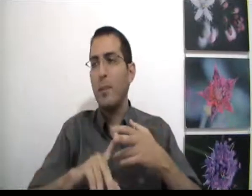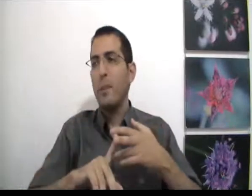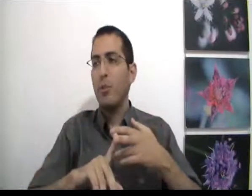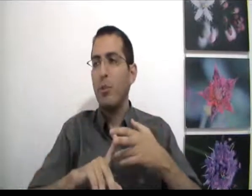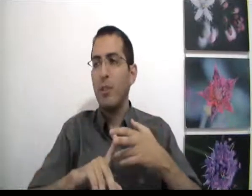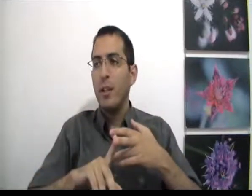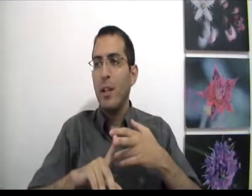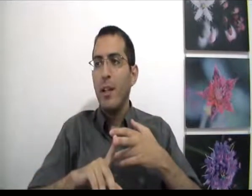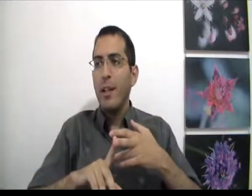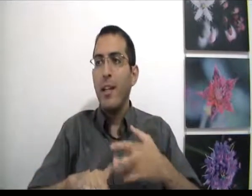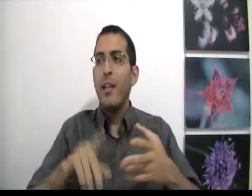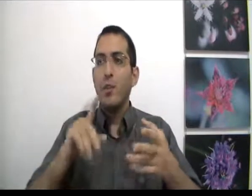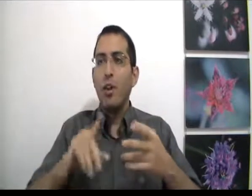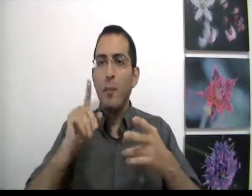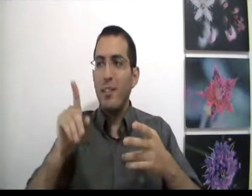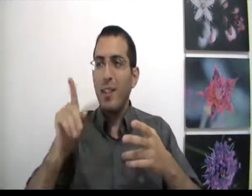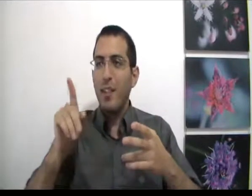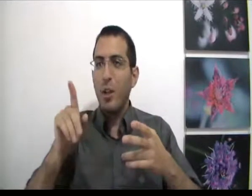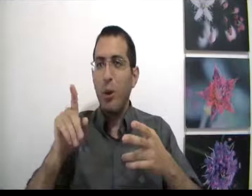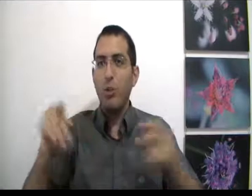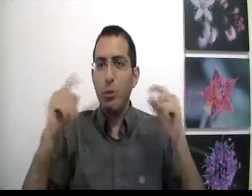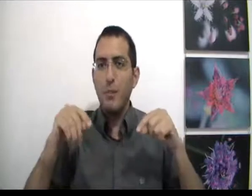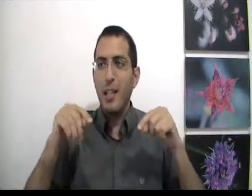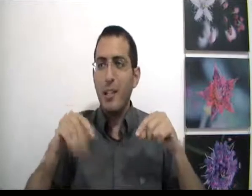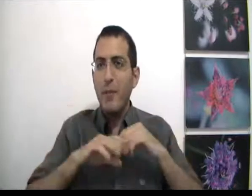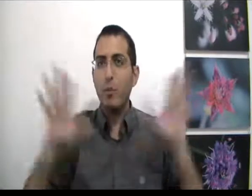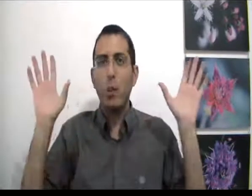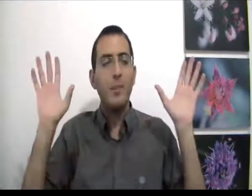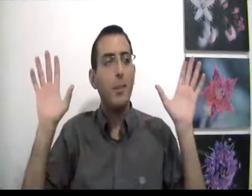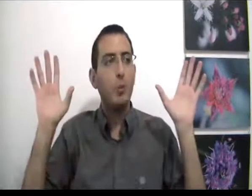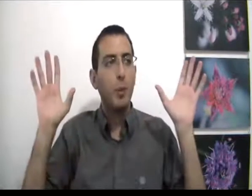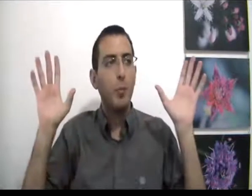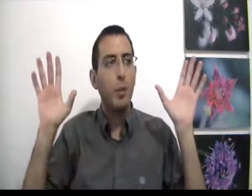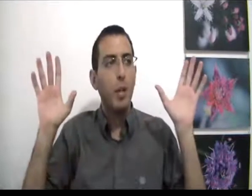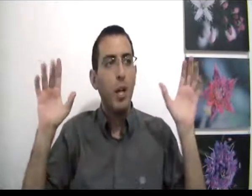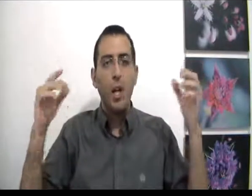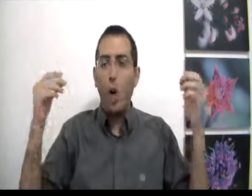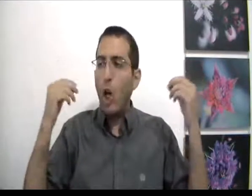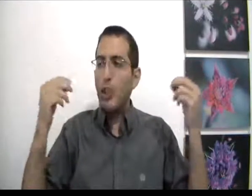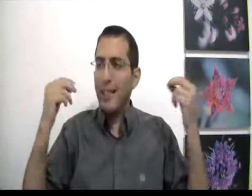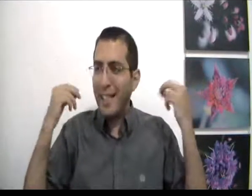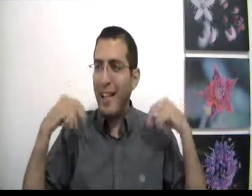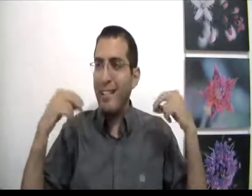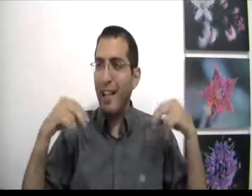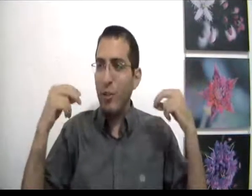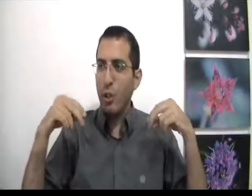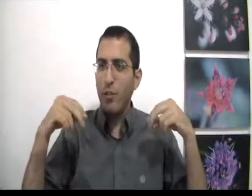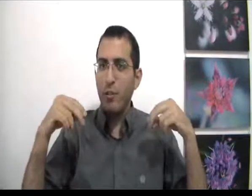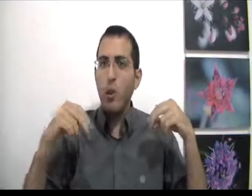מספיק טוב כי טוב אמיתי או שהוא נמצא עכשיו או שהוא לא נמצא בשום מקום או שאתה כרגע תרגיש טוב או